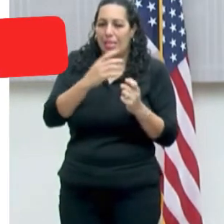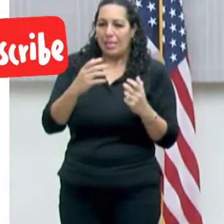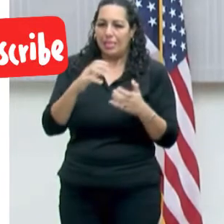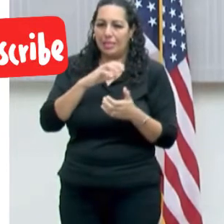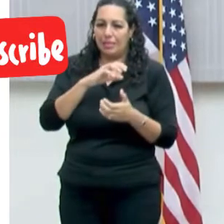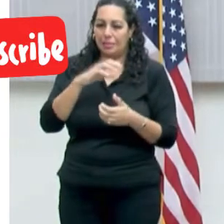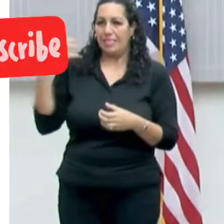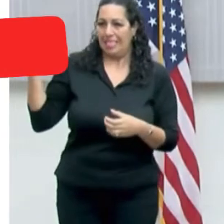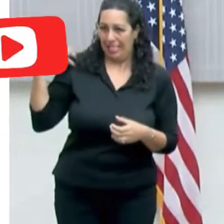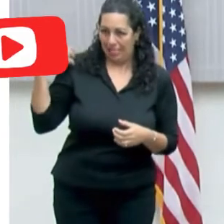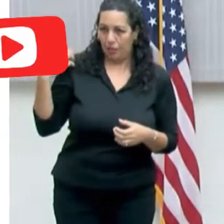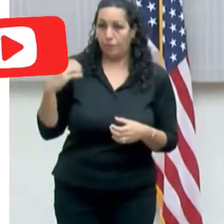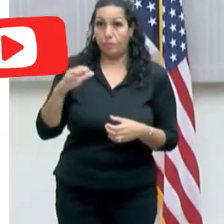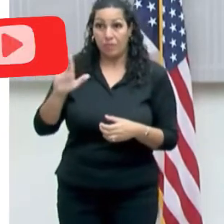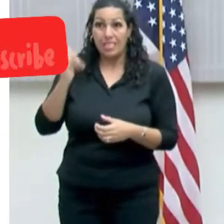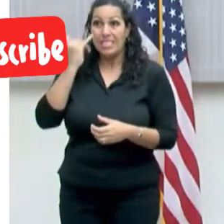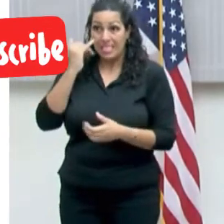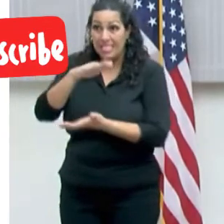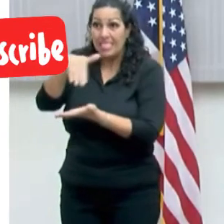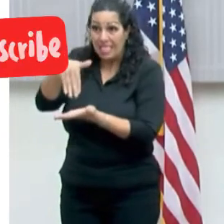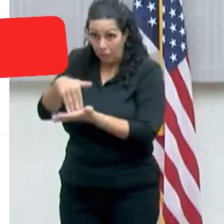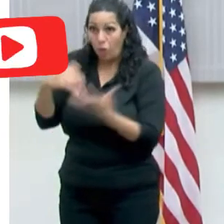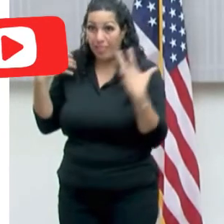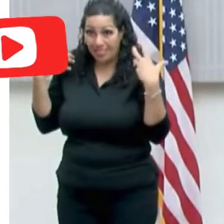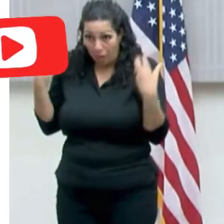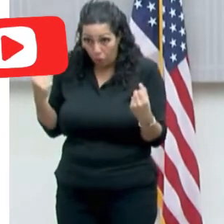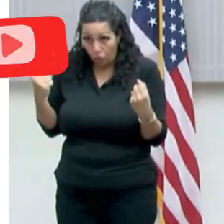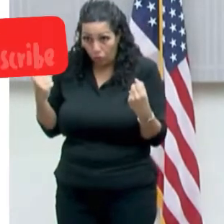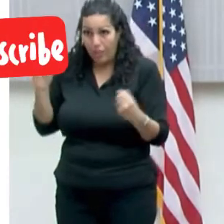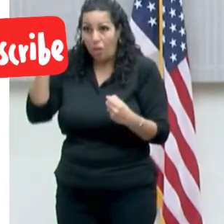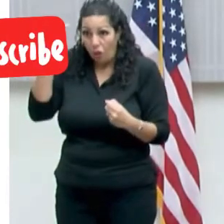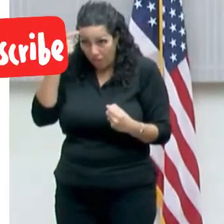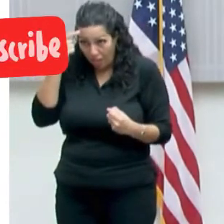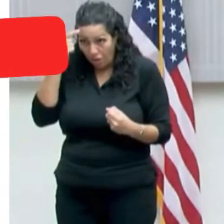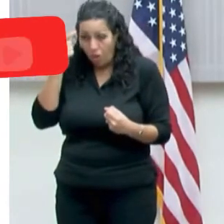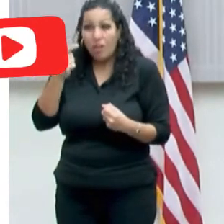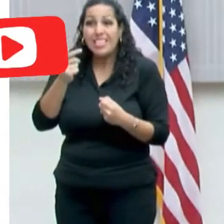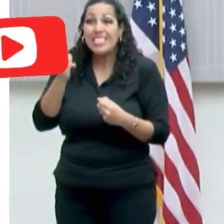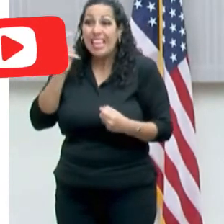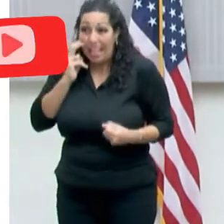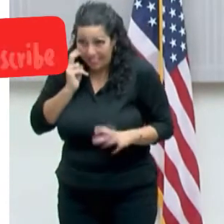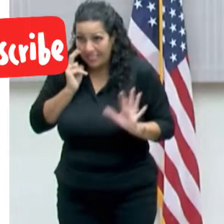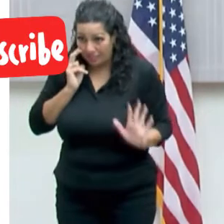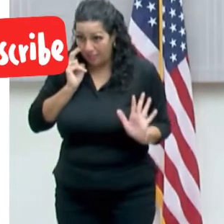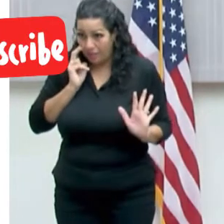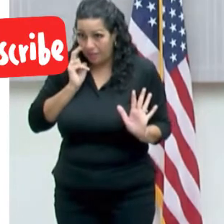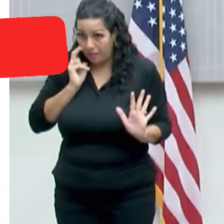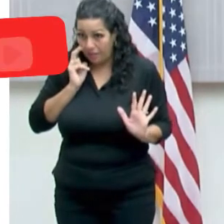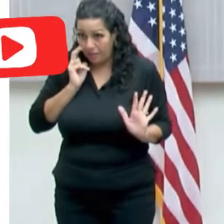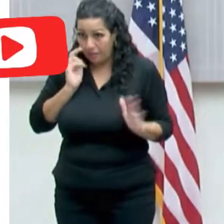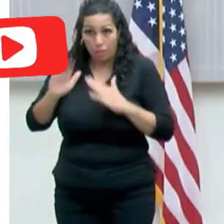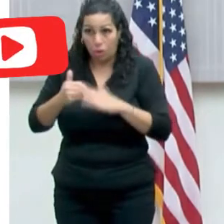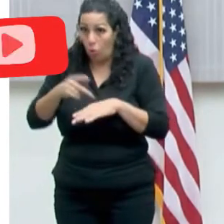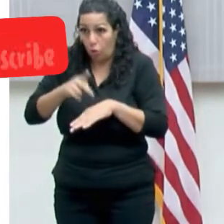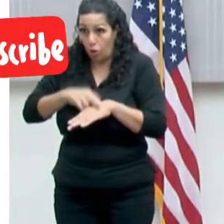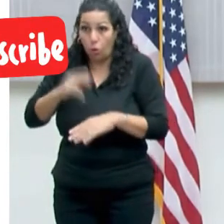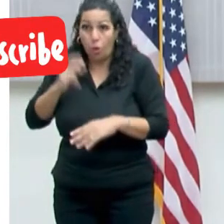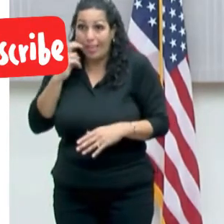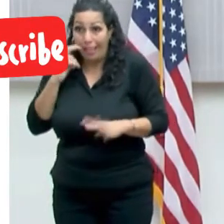centros de salud del gobierno se hacen las pruebas libres de costo por todo Puerto Rico.